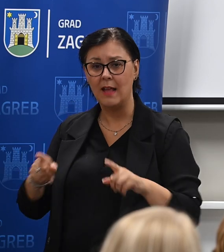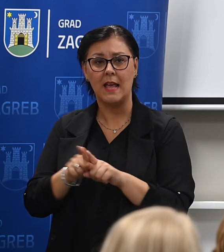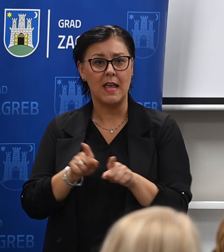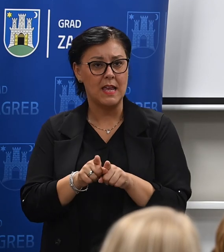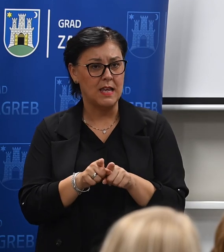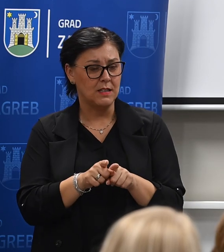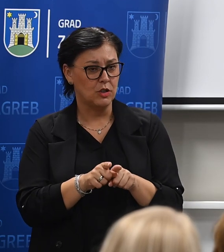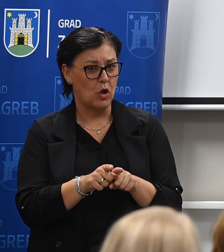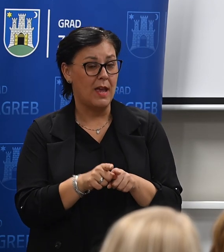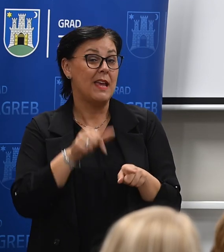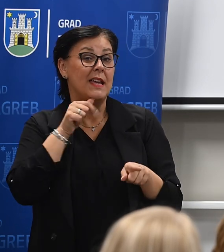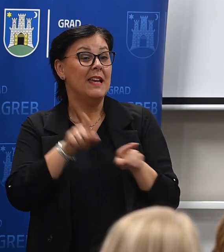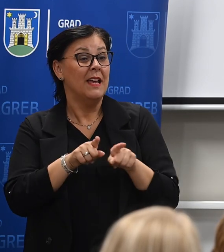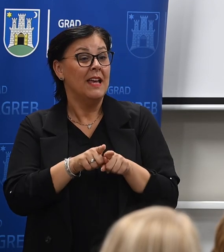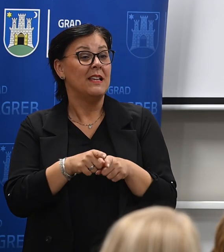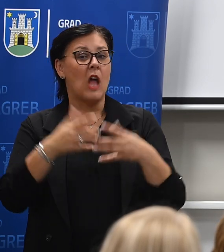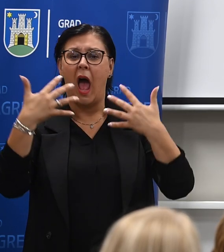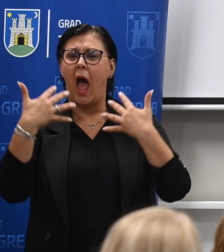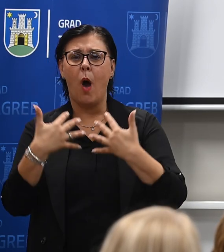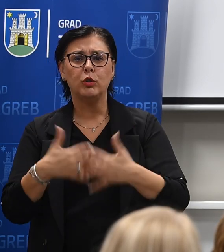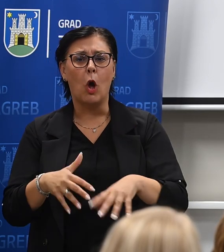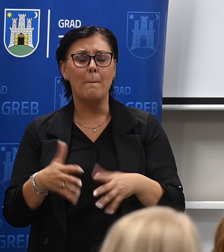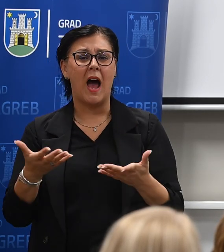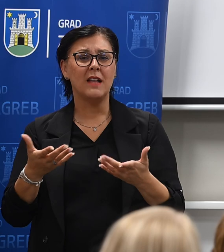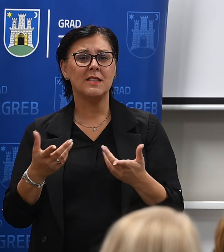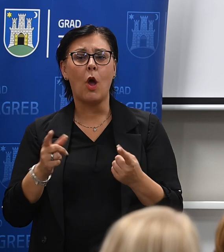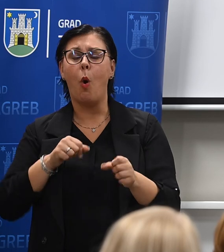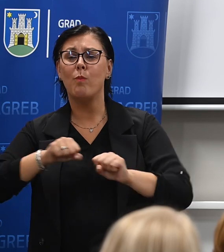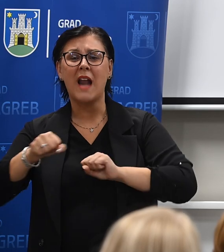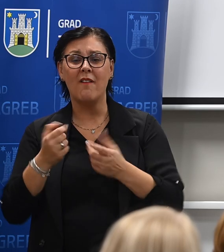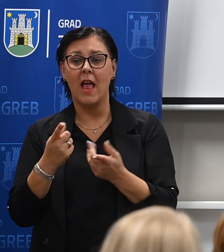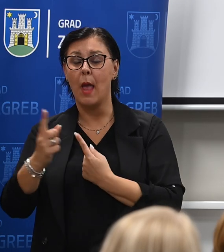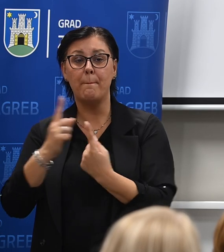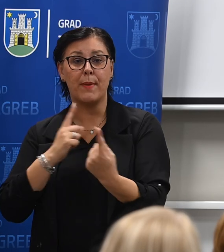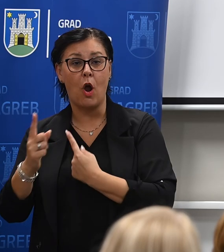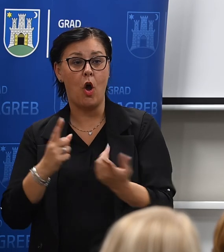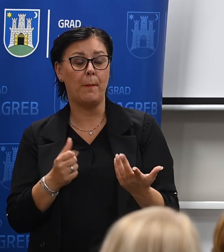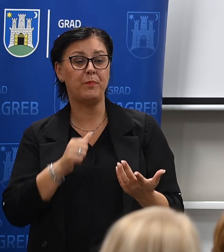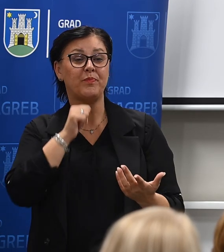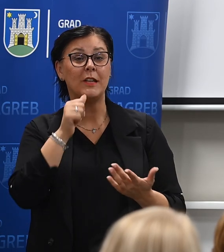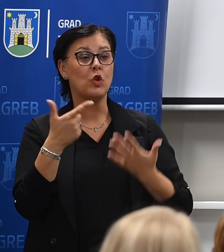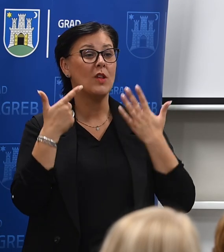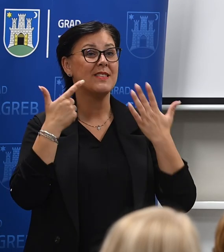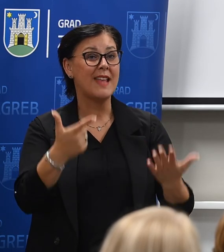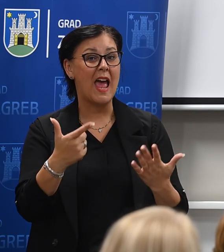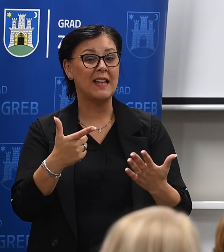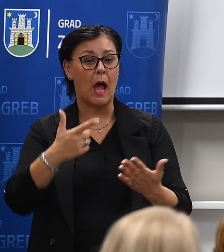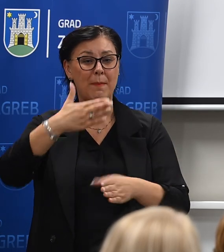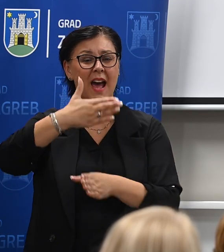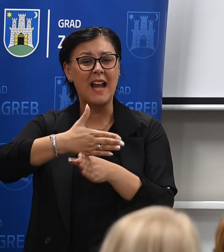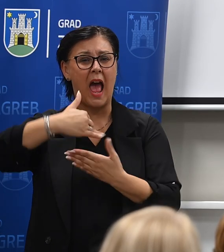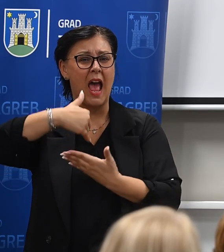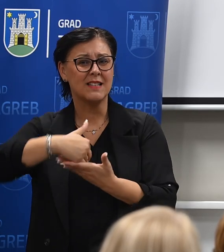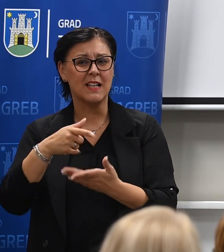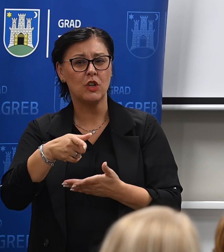radimo da unaprijedimo automatsko pranje prometom. Znači, rekli smo da ćemo sto se anforiziranih razkrižaja uvesti u sustav